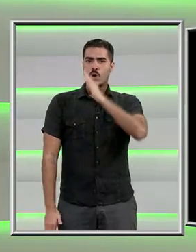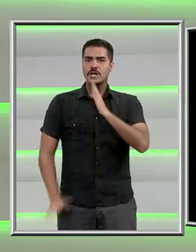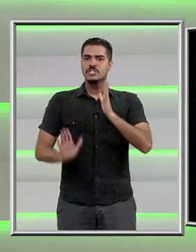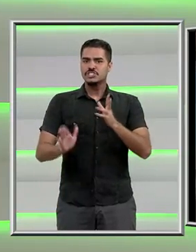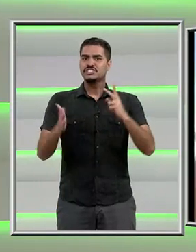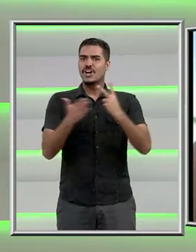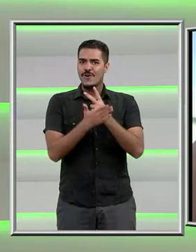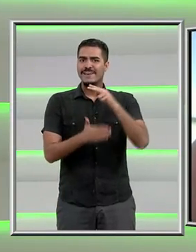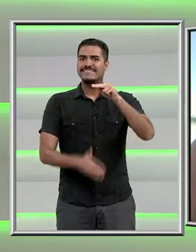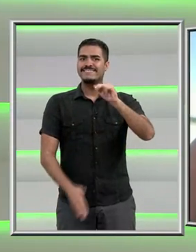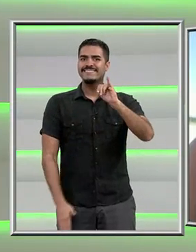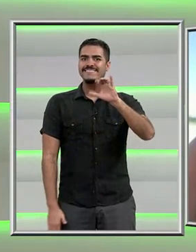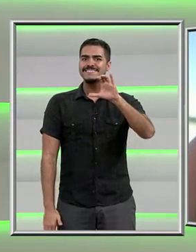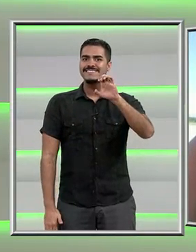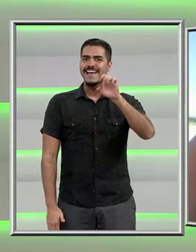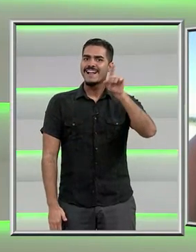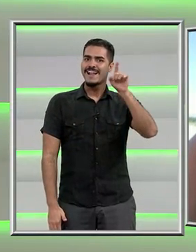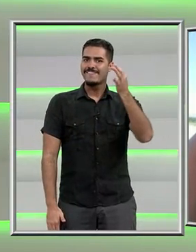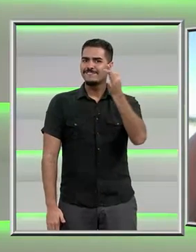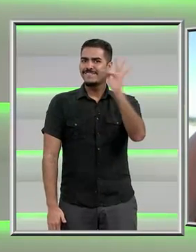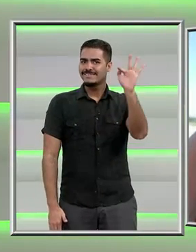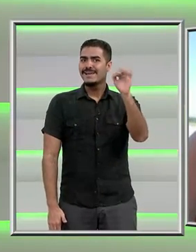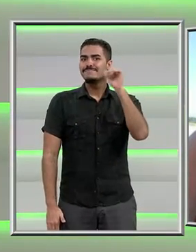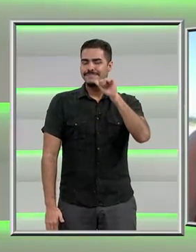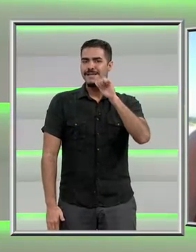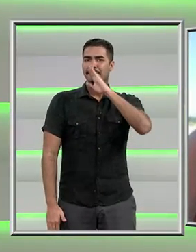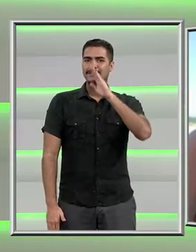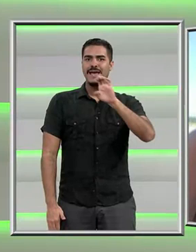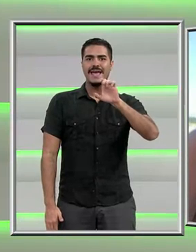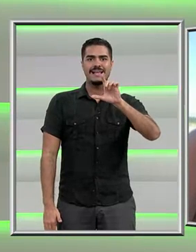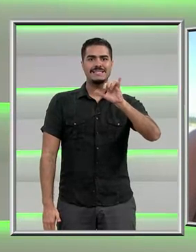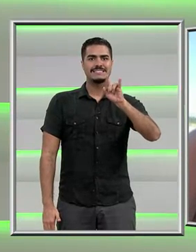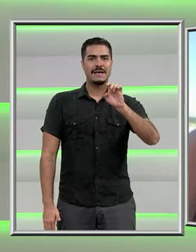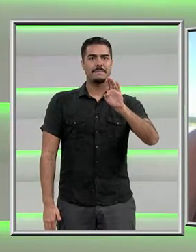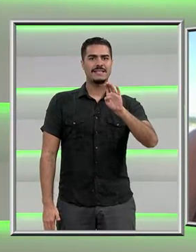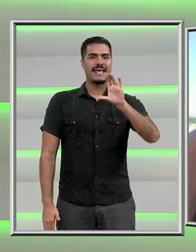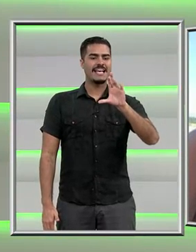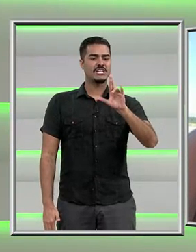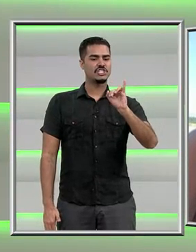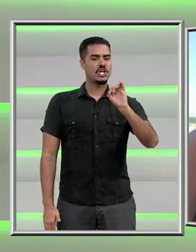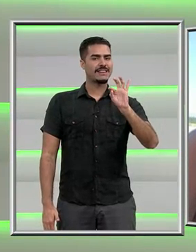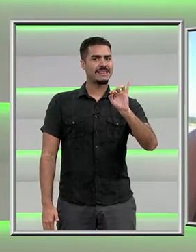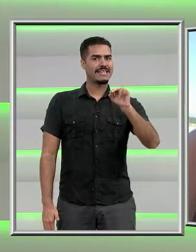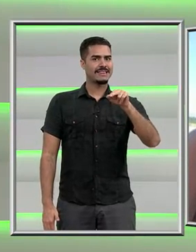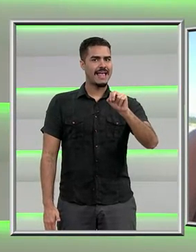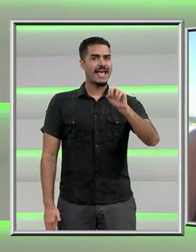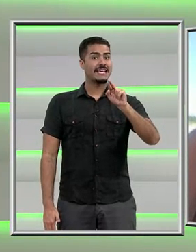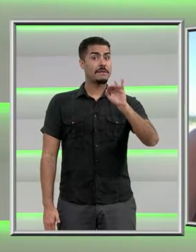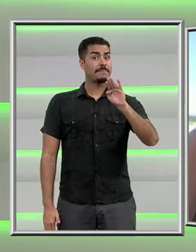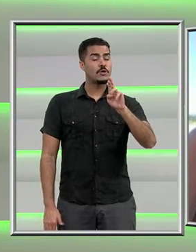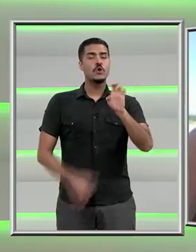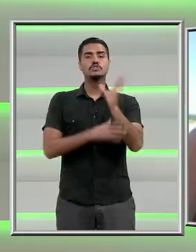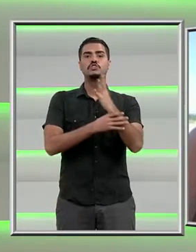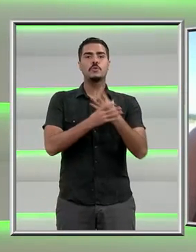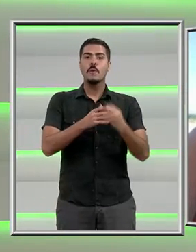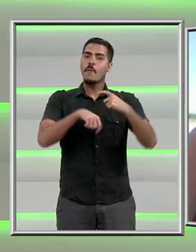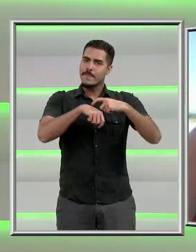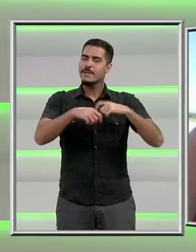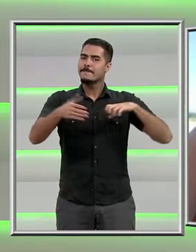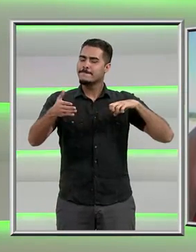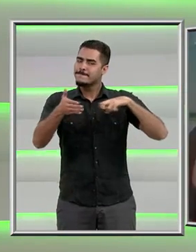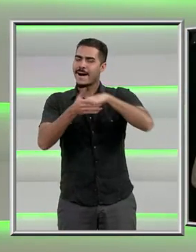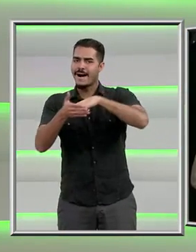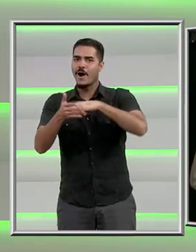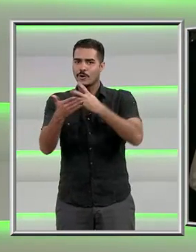vítimas do ataque à Nice, na França. Elisabeth Cristina Ribeiro estava desaparecida desde o ataque, quando foi levada pelos